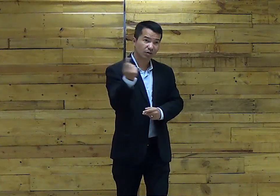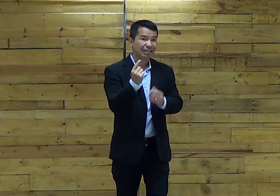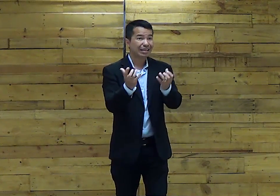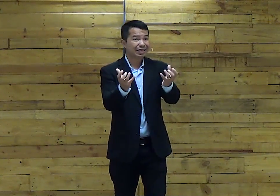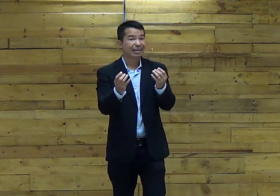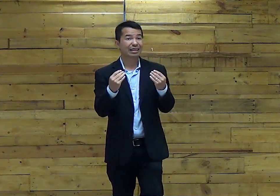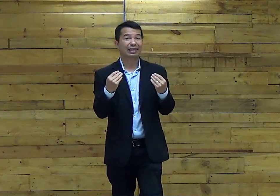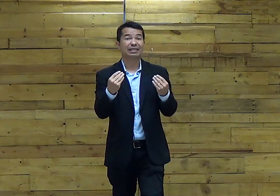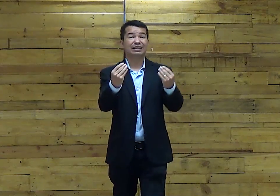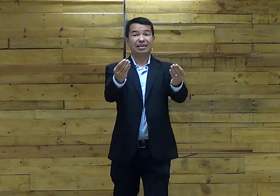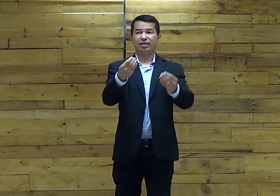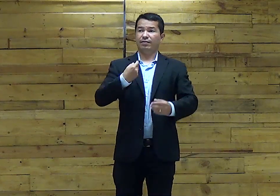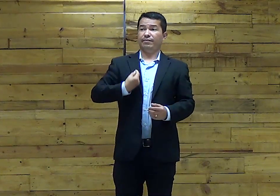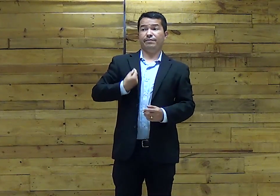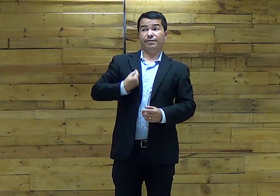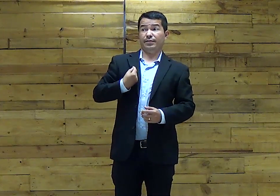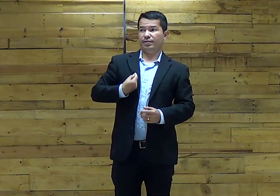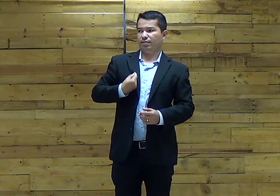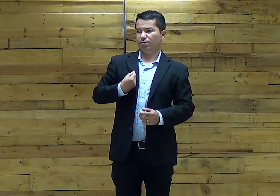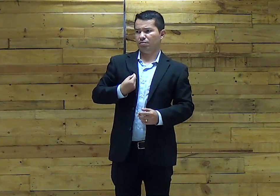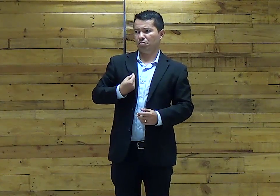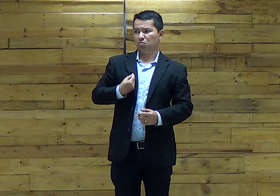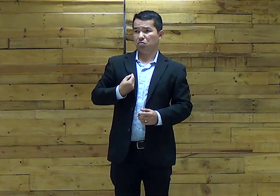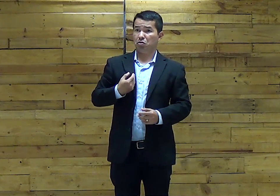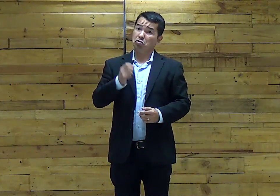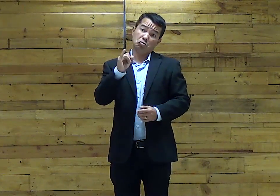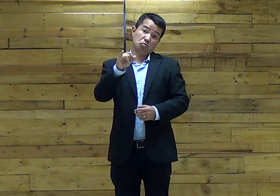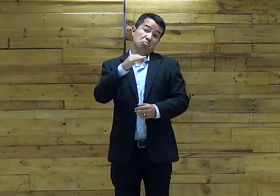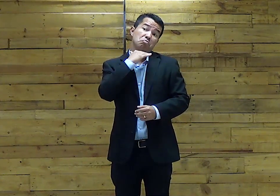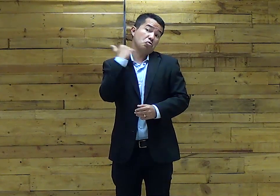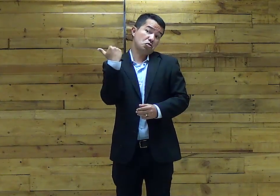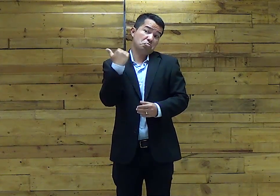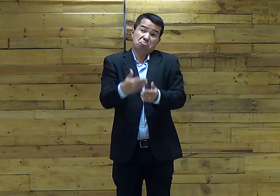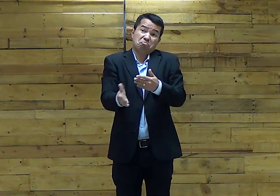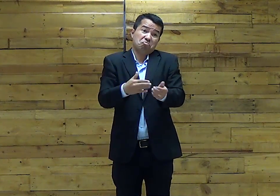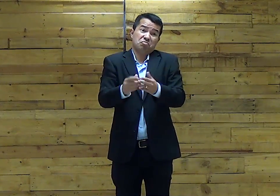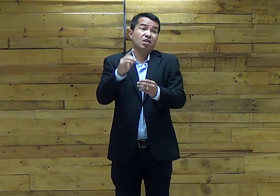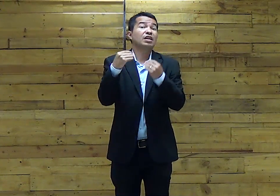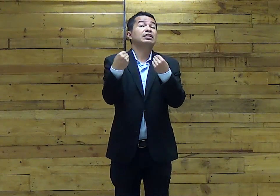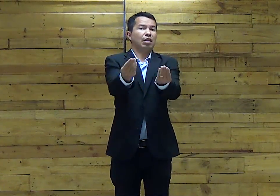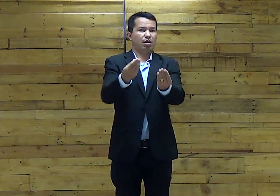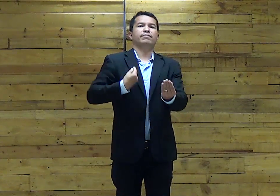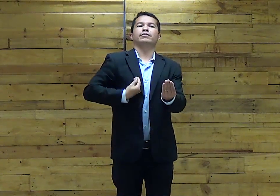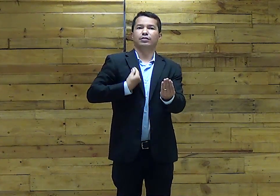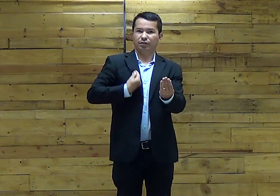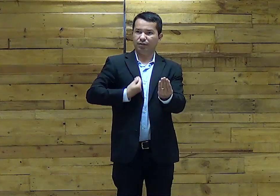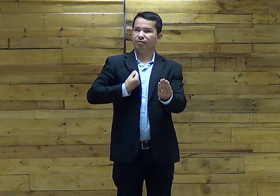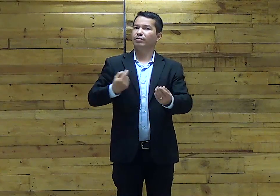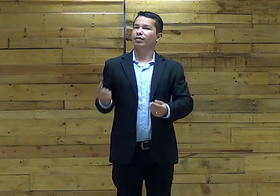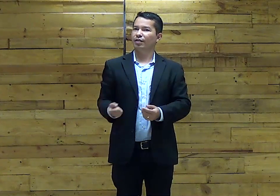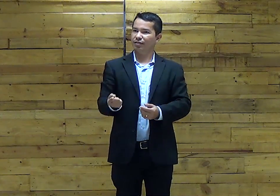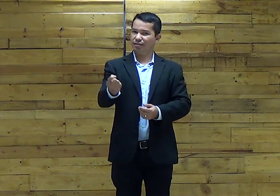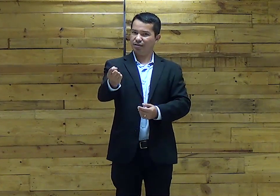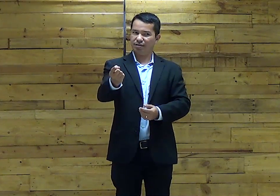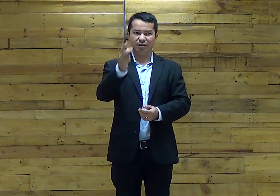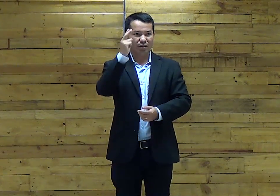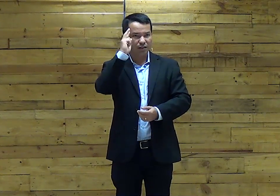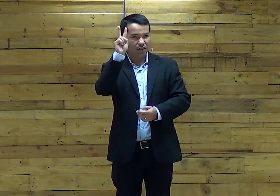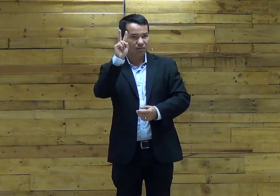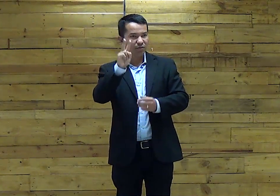prometeu Que nos daria a vida Você pode morrer Mas ele nos deu a vida